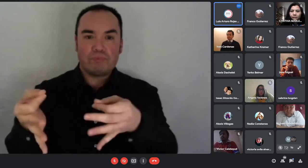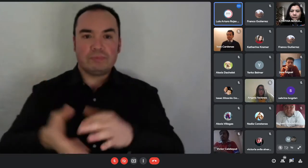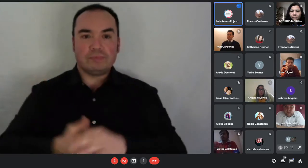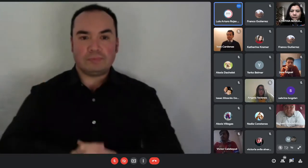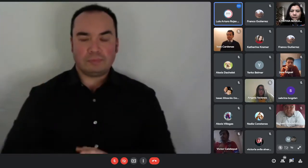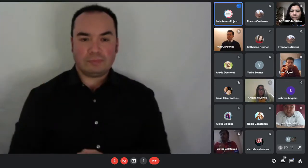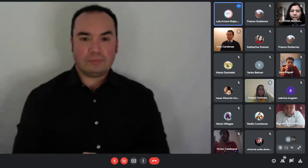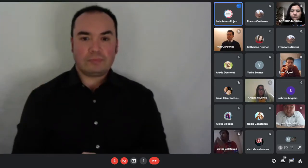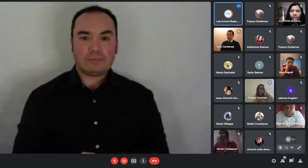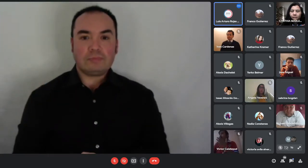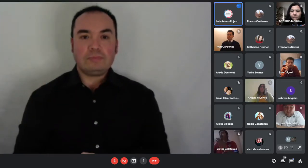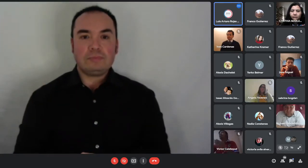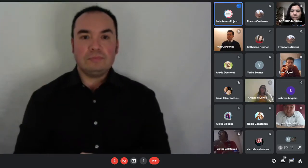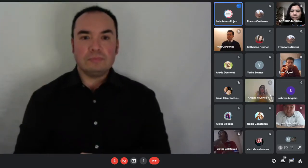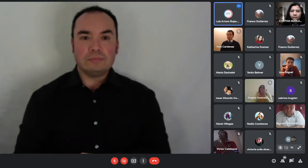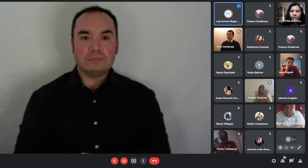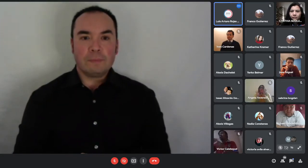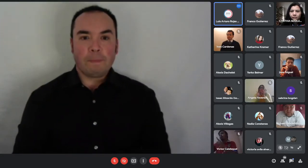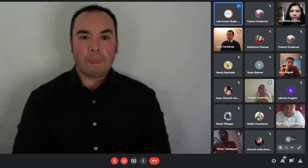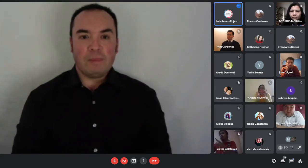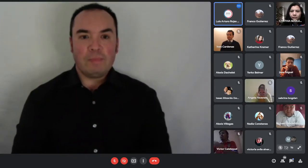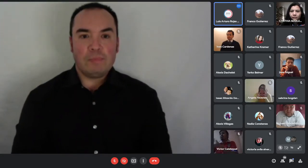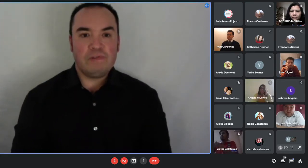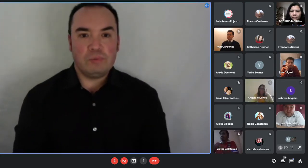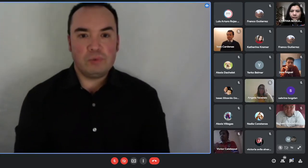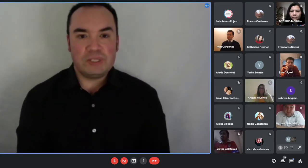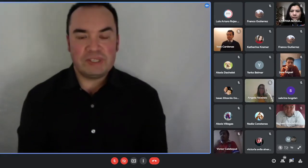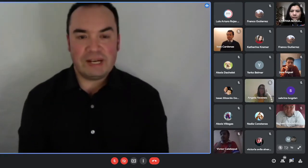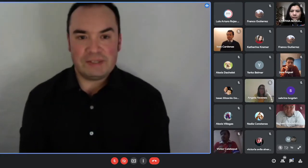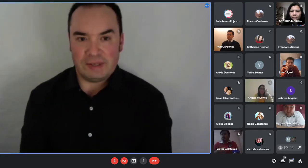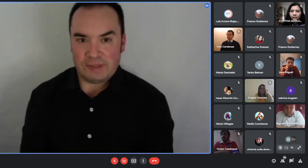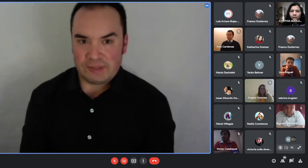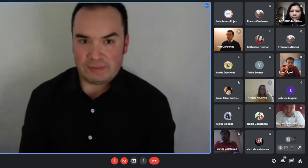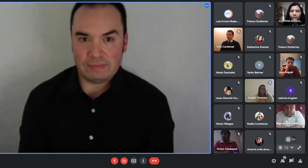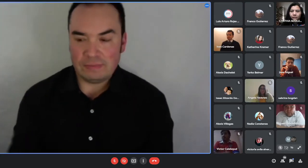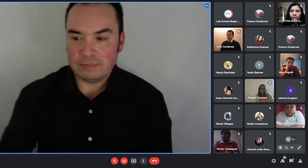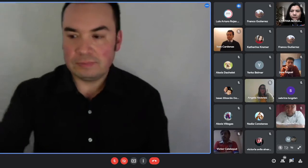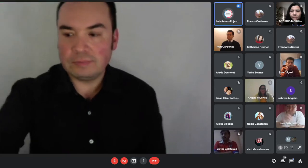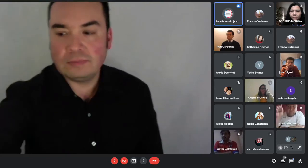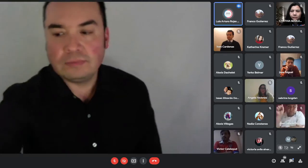muy bien muchas gracias ya ok Juan Gabriel Rojas